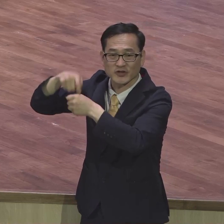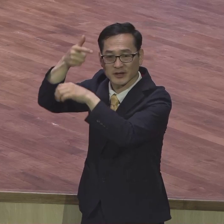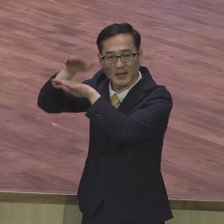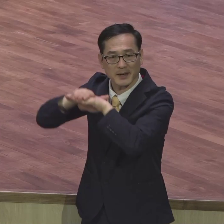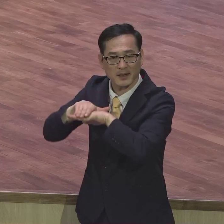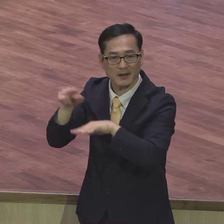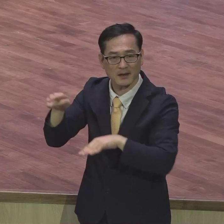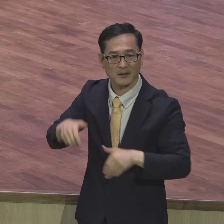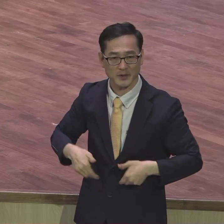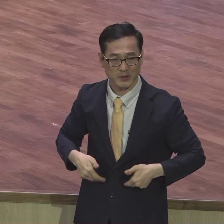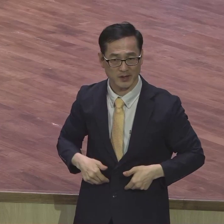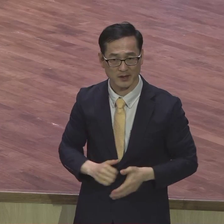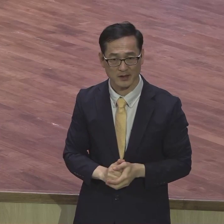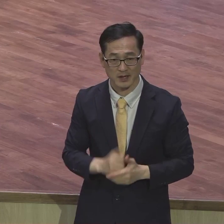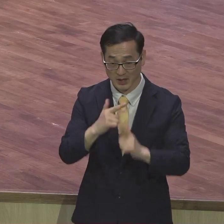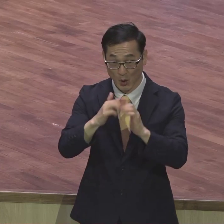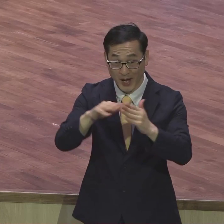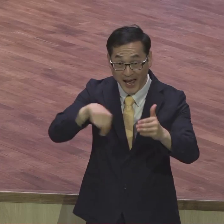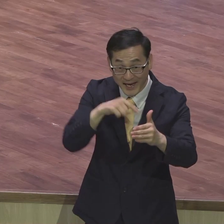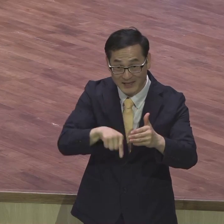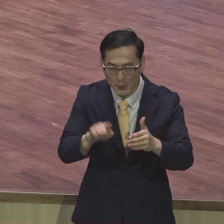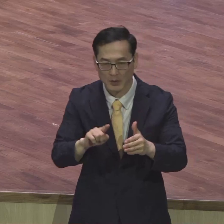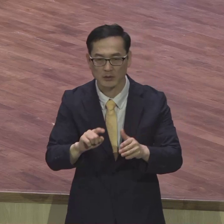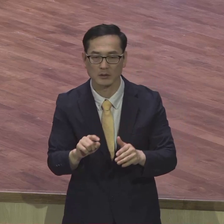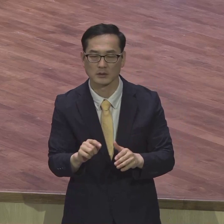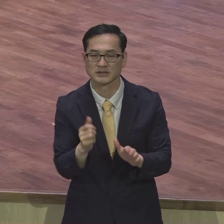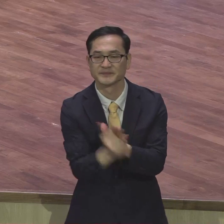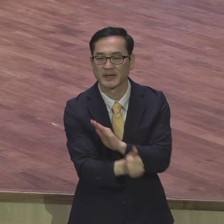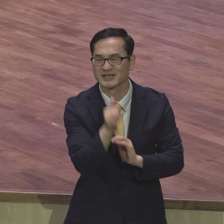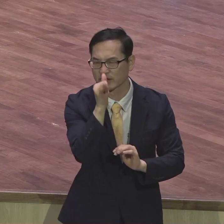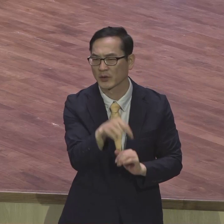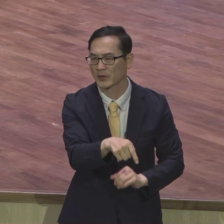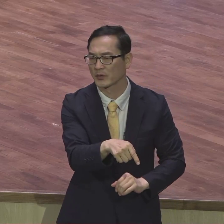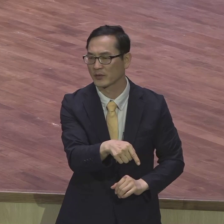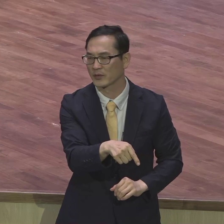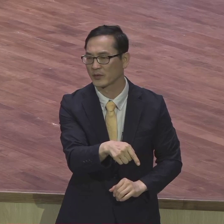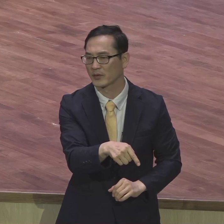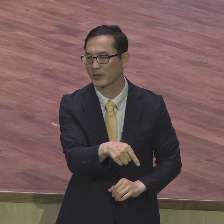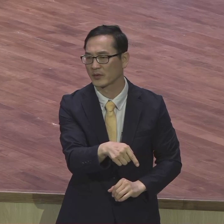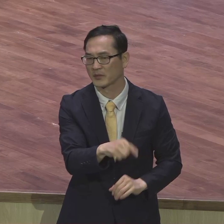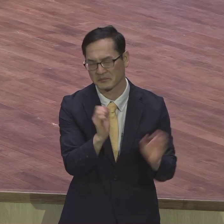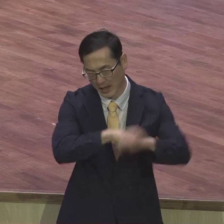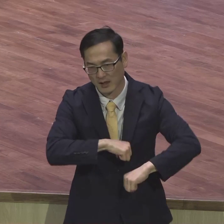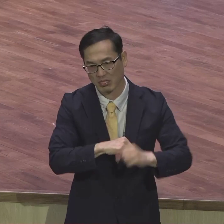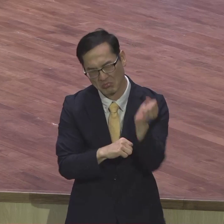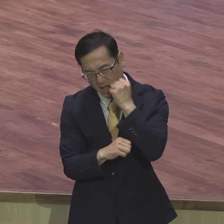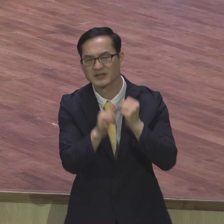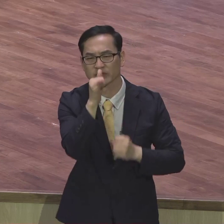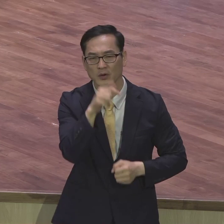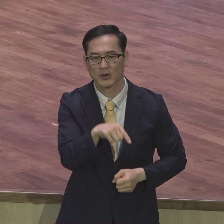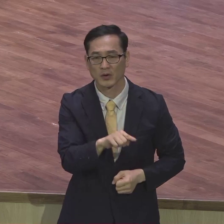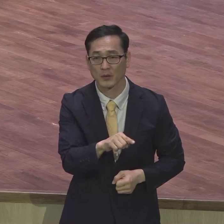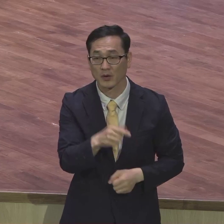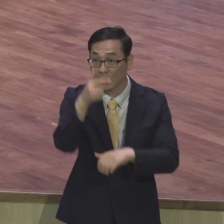망한다고 교회 안에서 실패해요 교회 안에서 그냥 창피다 왜? 예배 드린 적이 없어 참석했지